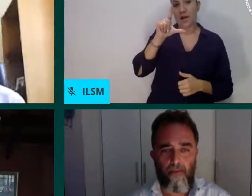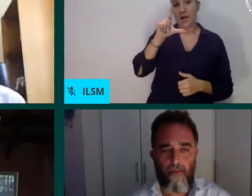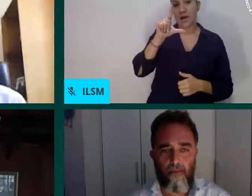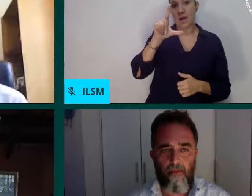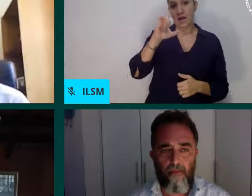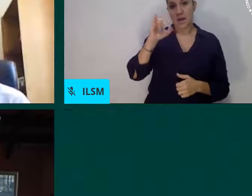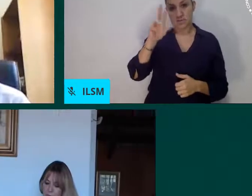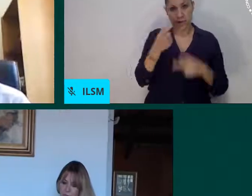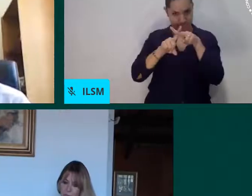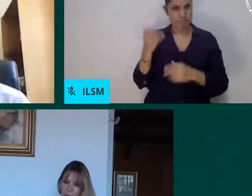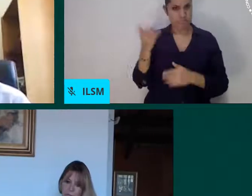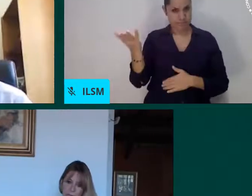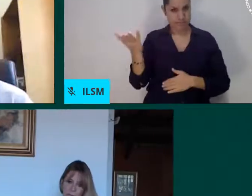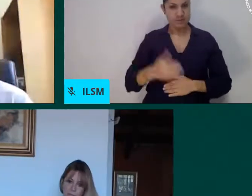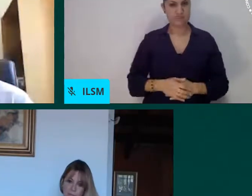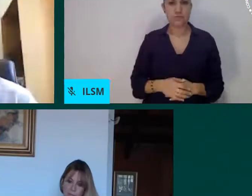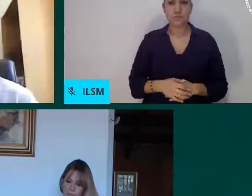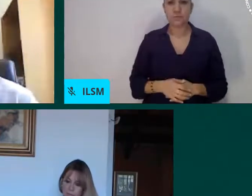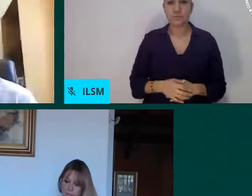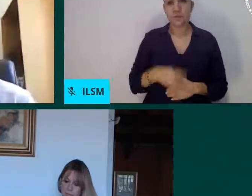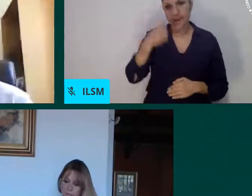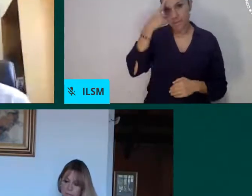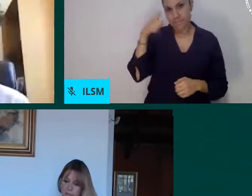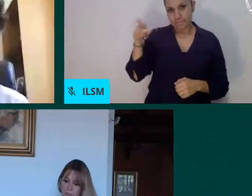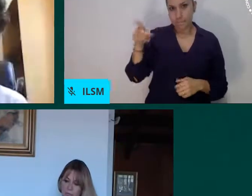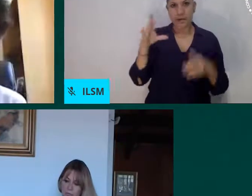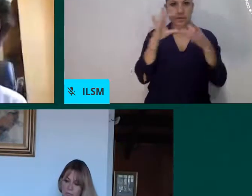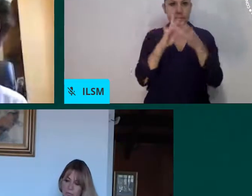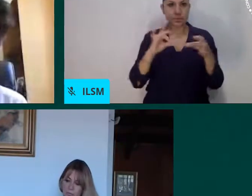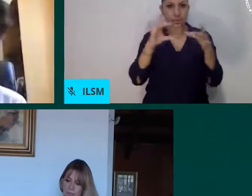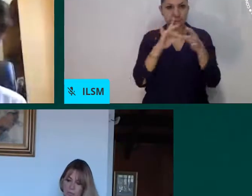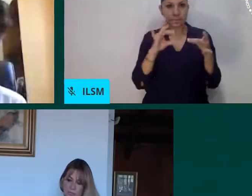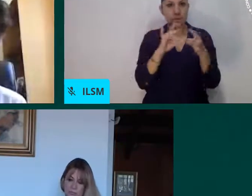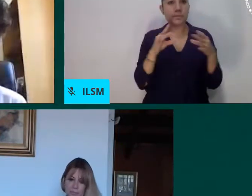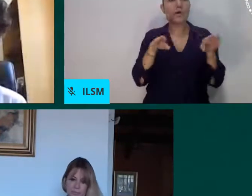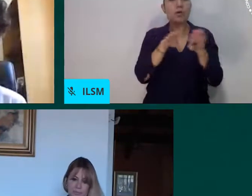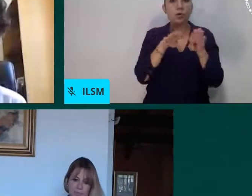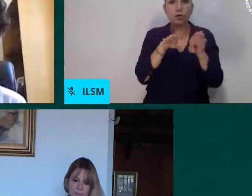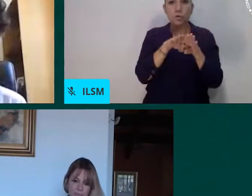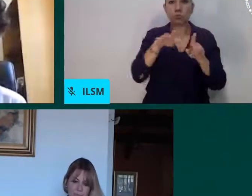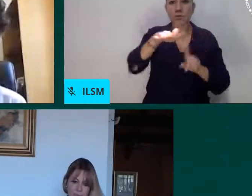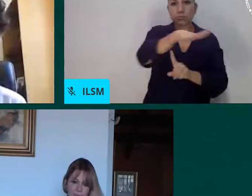contexto la experiencia que estás teniendo desde Córdoba. Adelante.